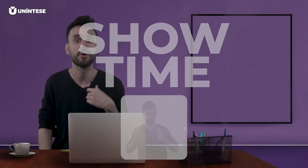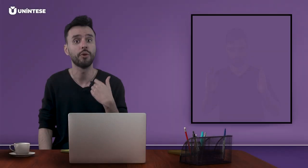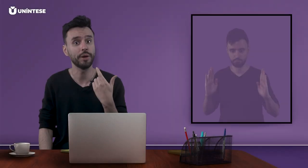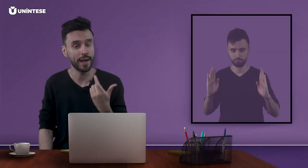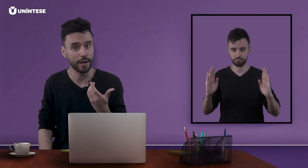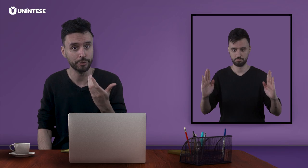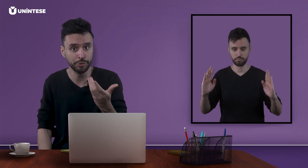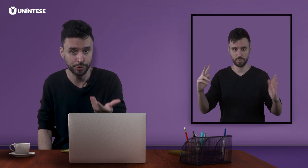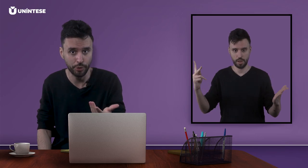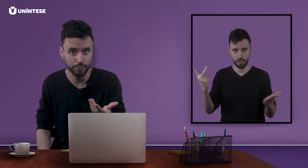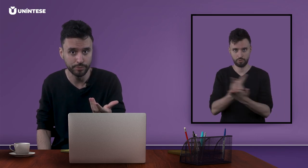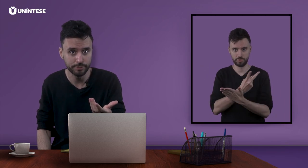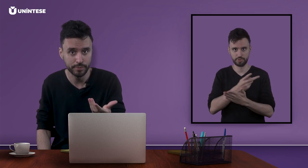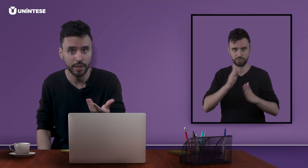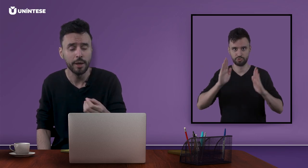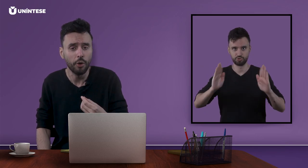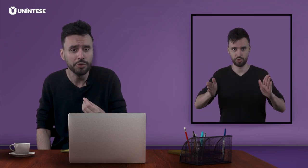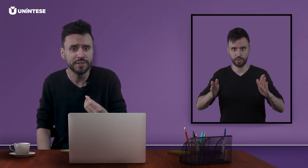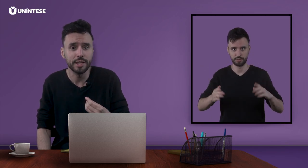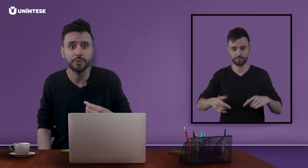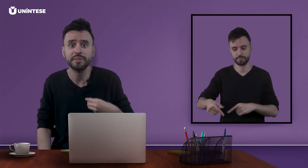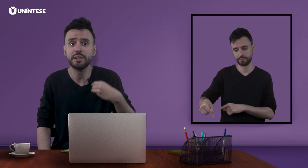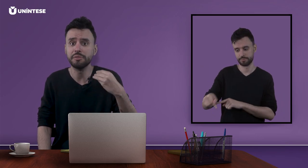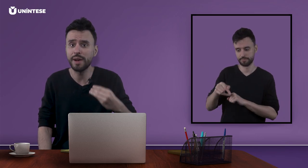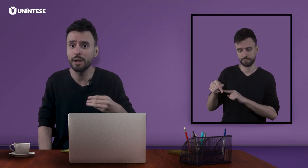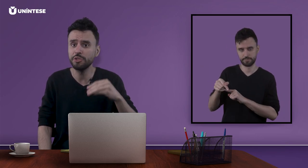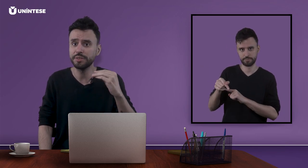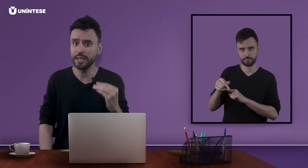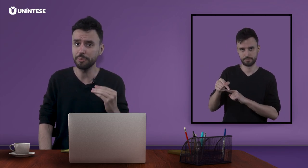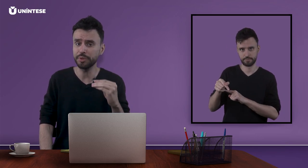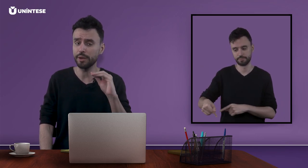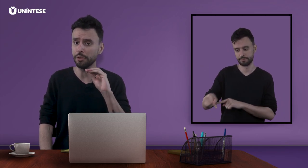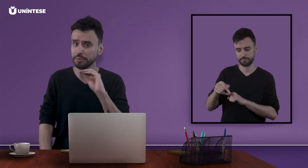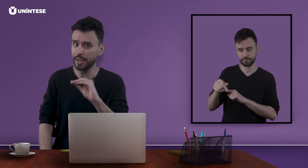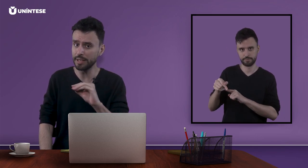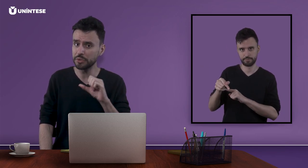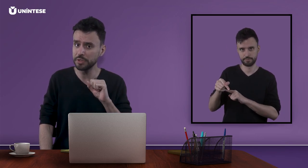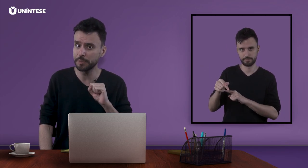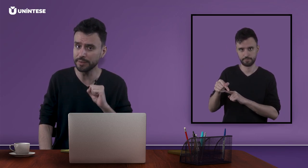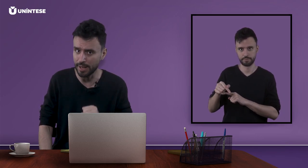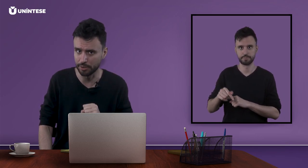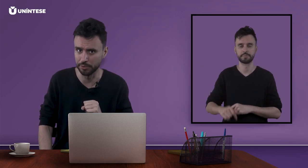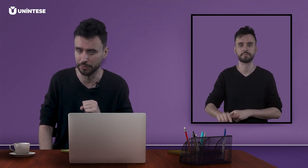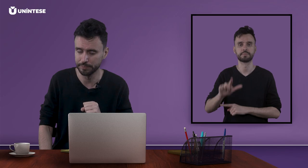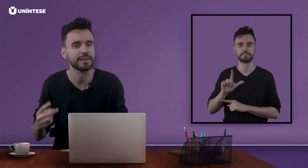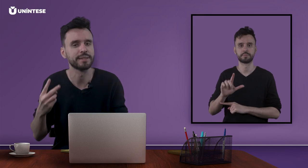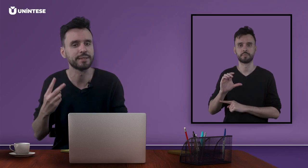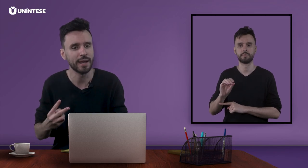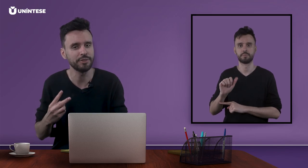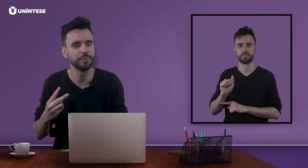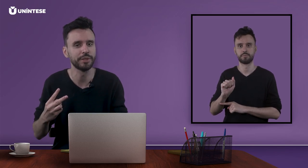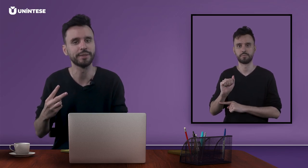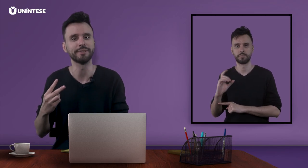Horário do show, ou seja, o intervalo de tempo que acontece o espetáculo. Sétimo item,